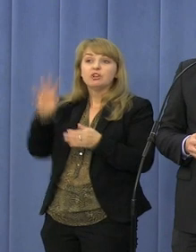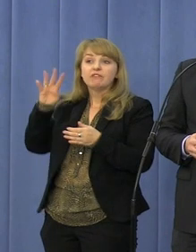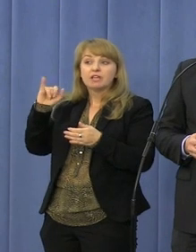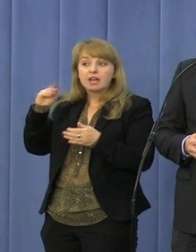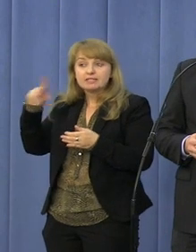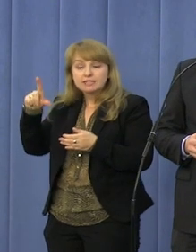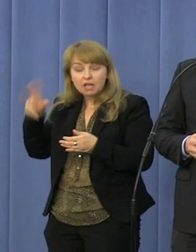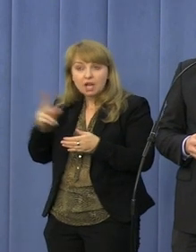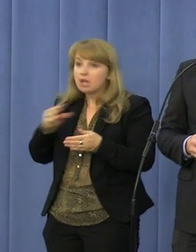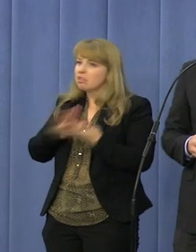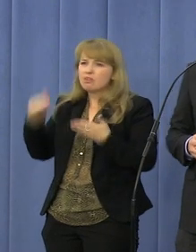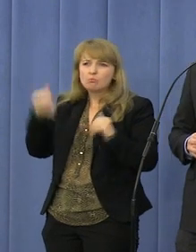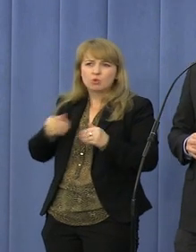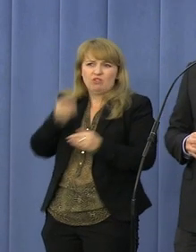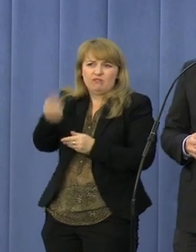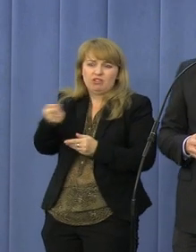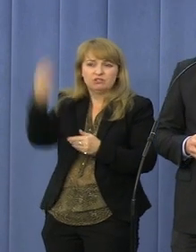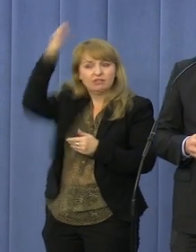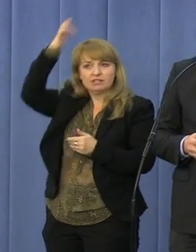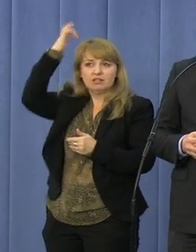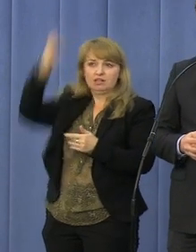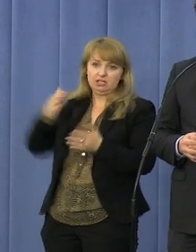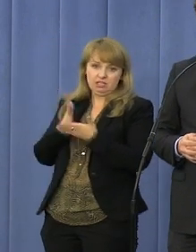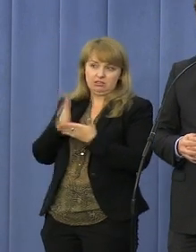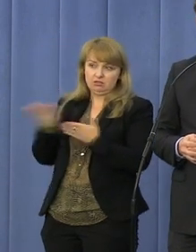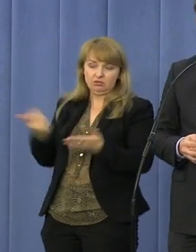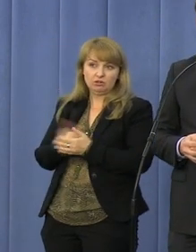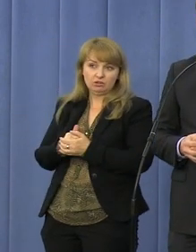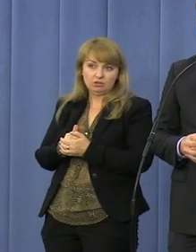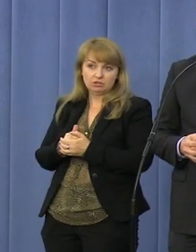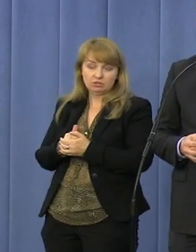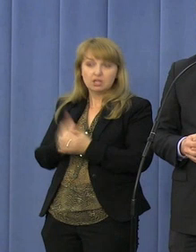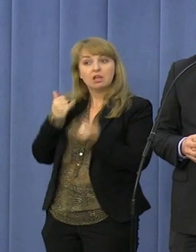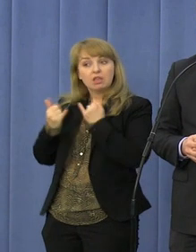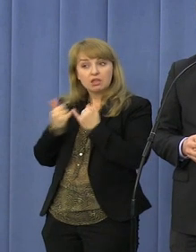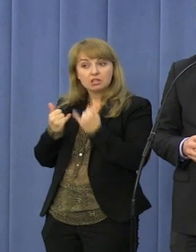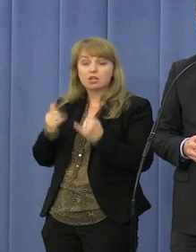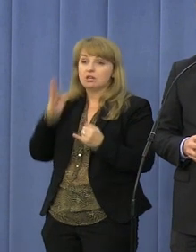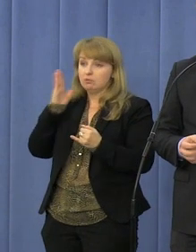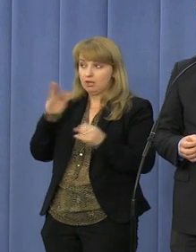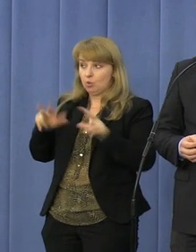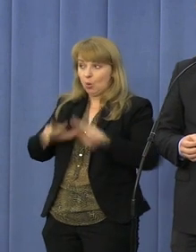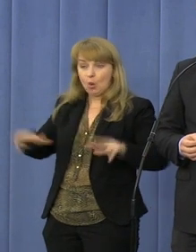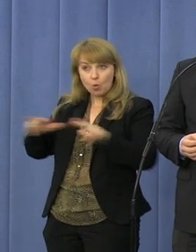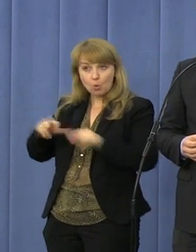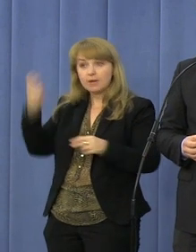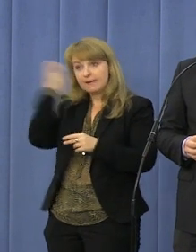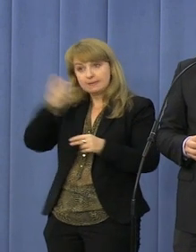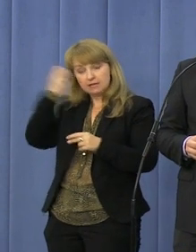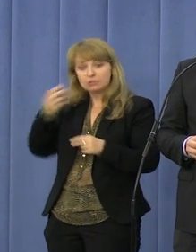kształtujących jeden określony światopogląd wśród dzieci. Jeżeli będą rodzice zainteresowani